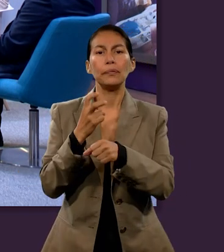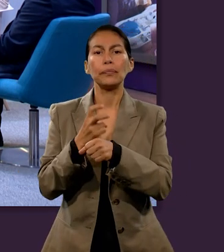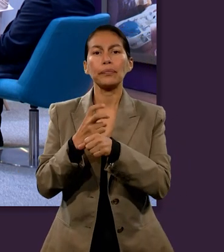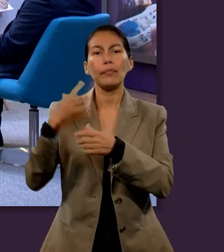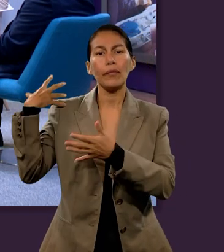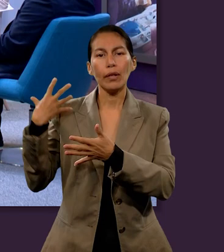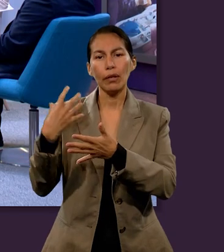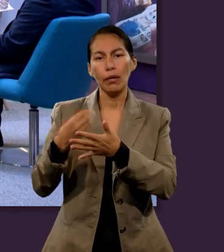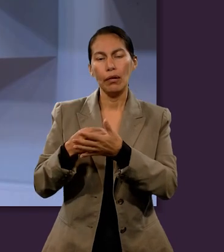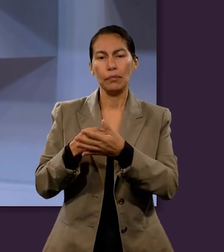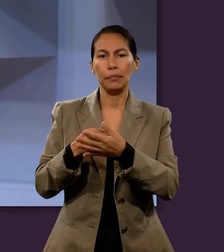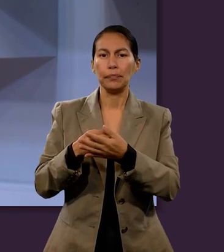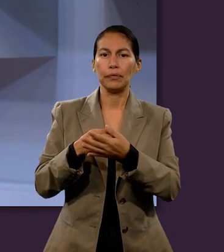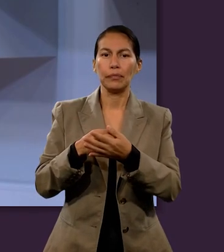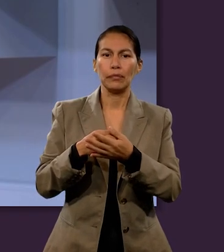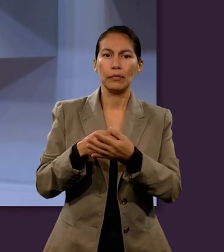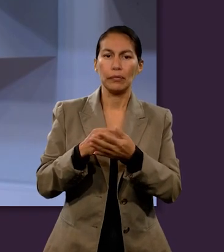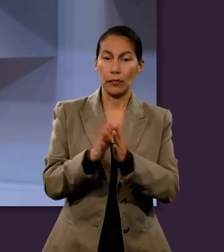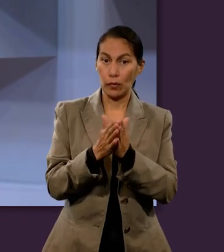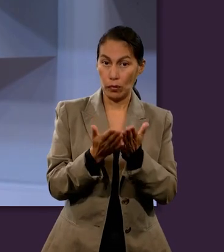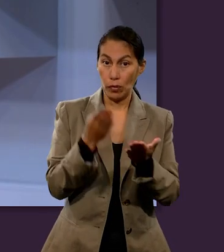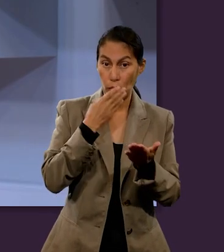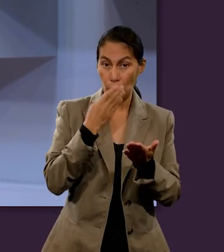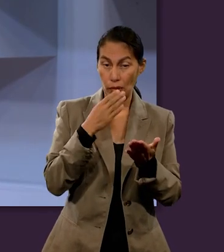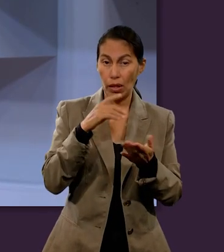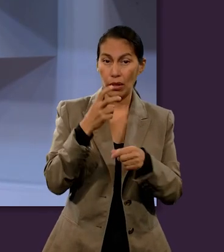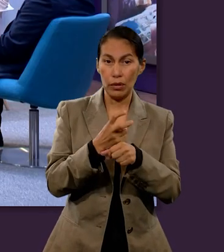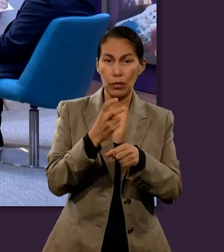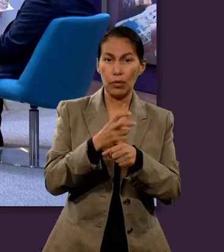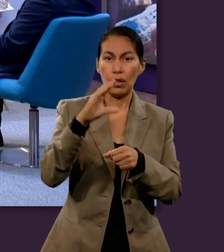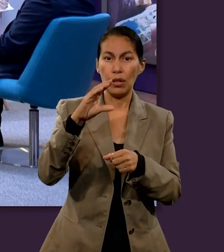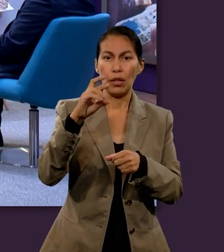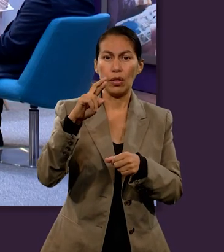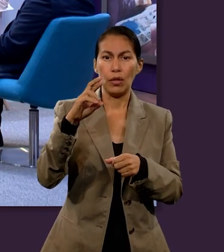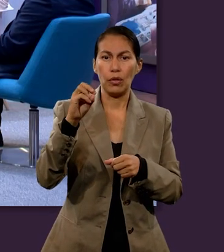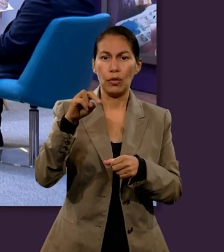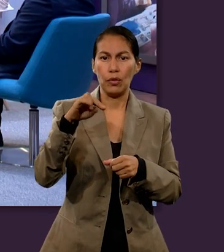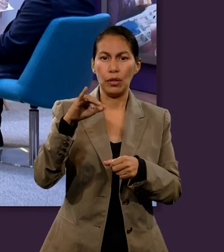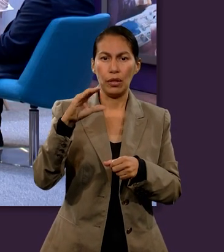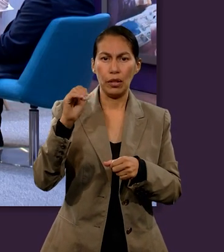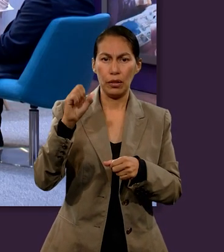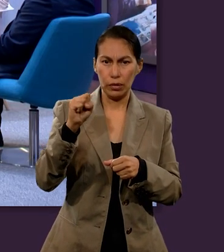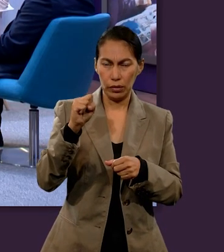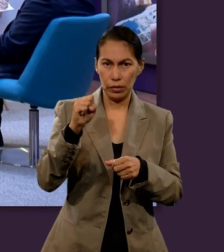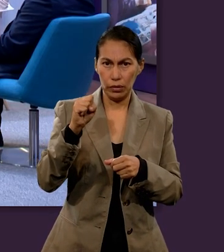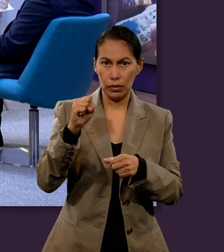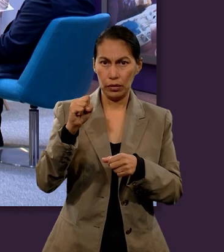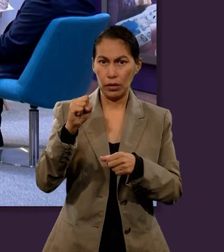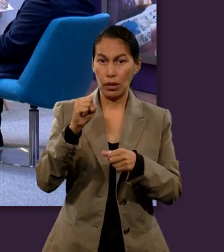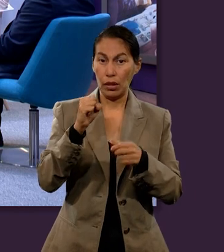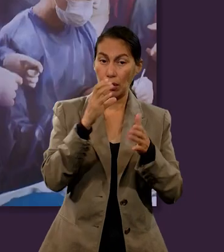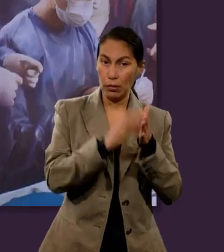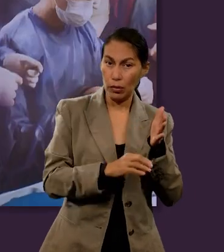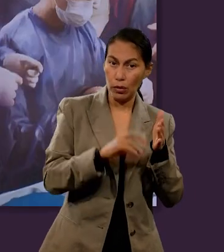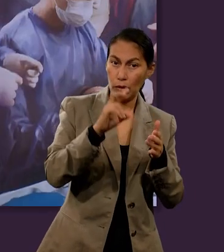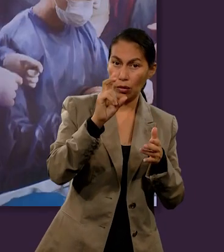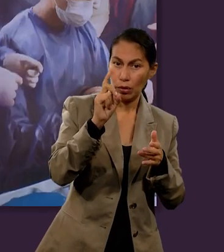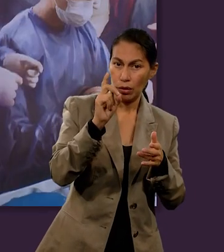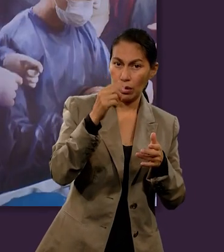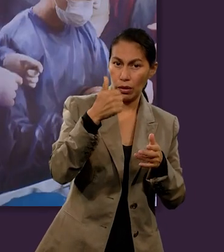segunda de crónicas al puro final de este libro. Y lo vemos en el versículo, en el capítulo 36 y